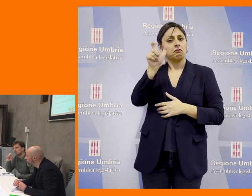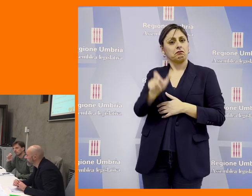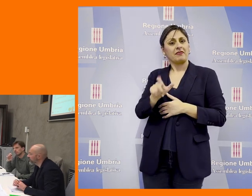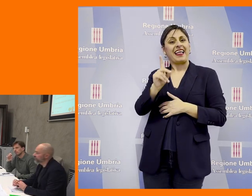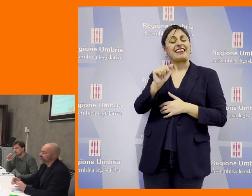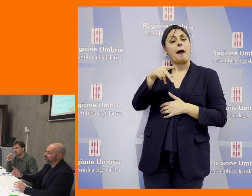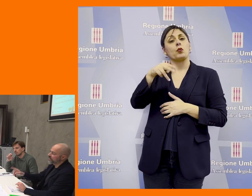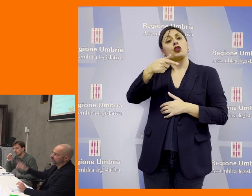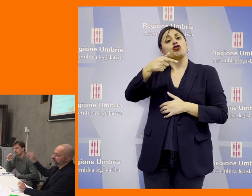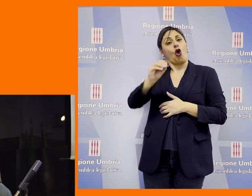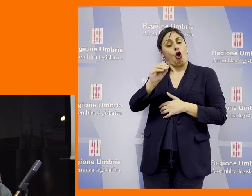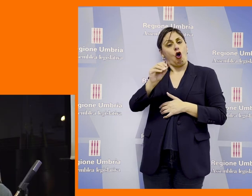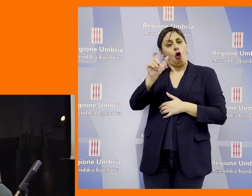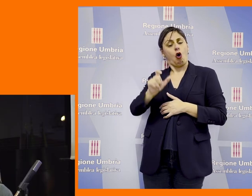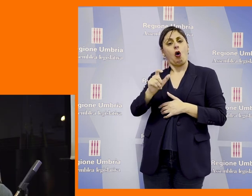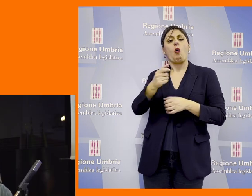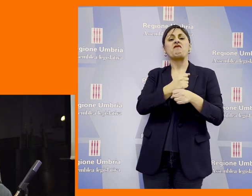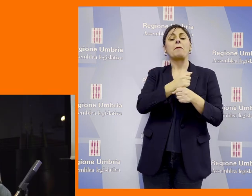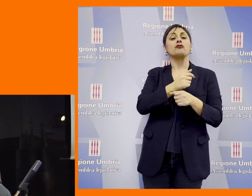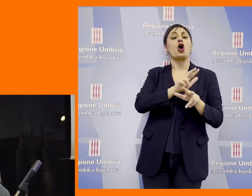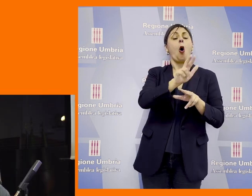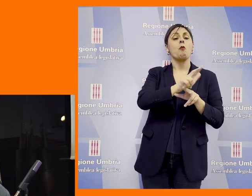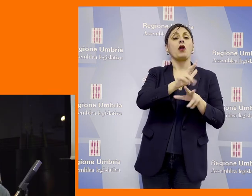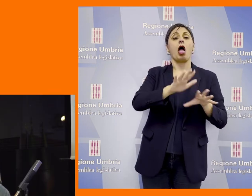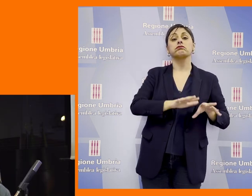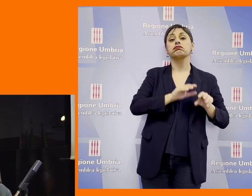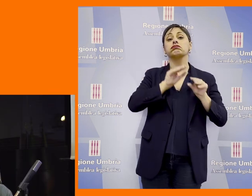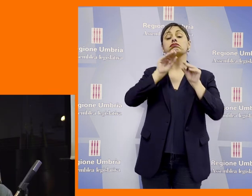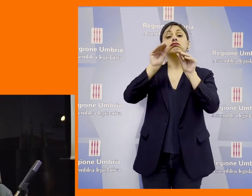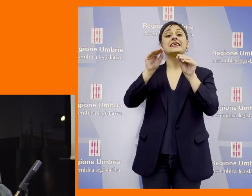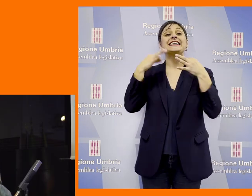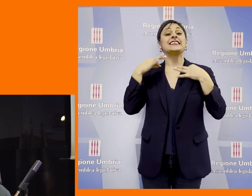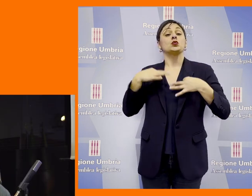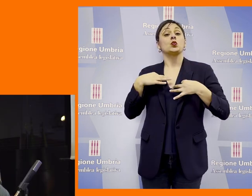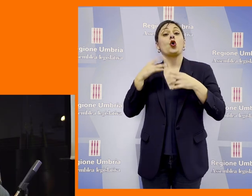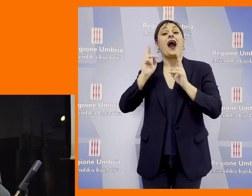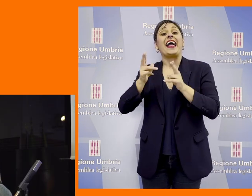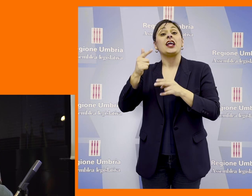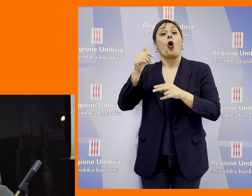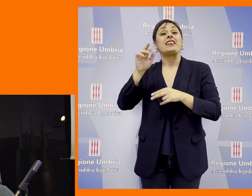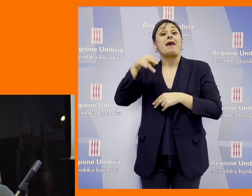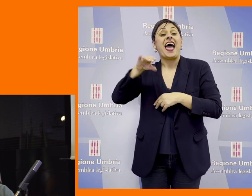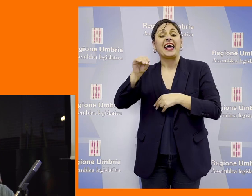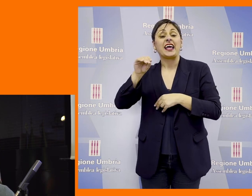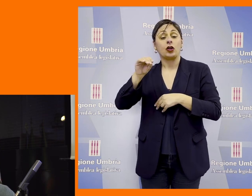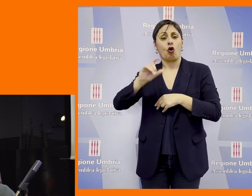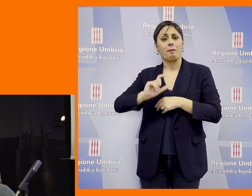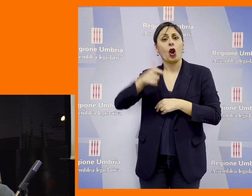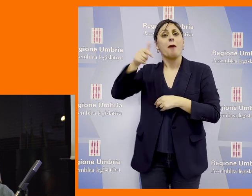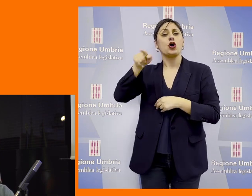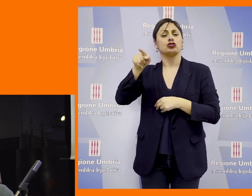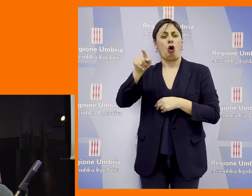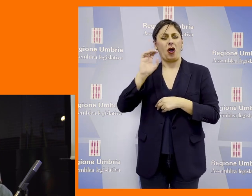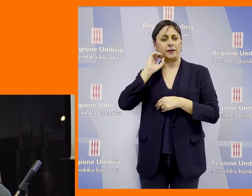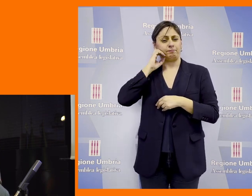promozione di D'Acunto dalle farmacie comunali all'istituto clinico Tiberino è molto